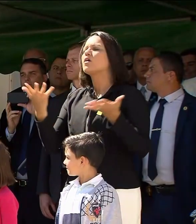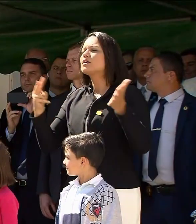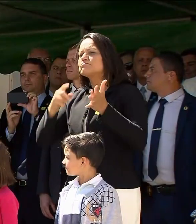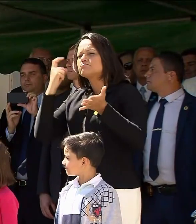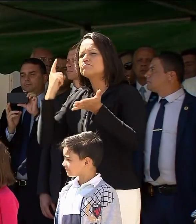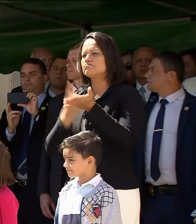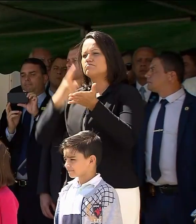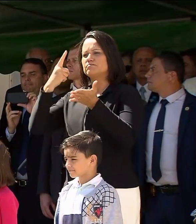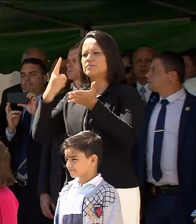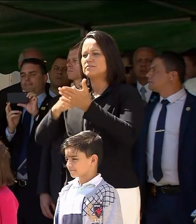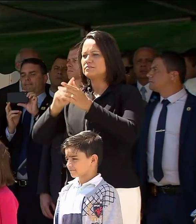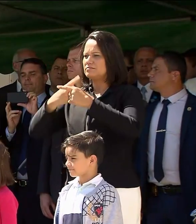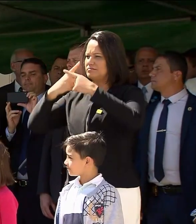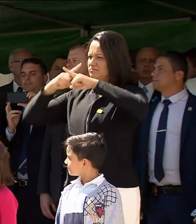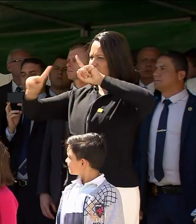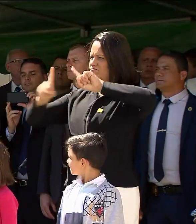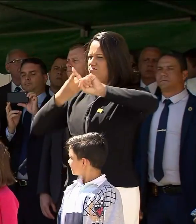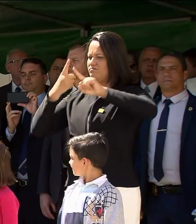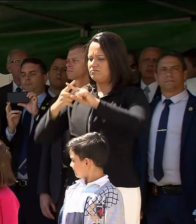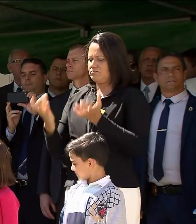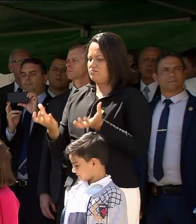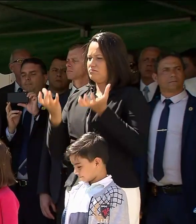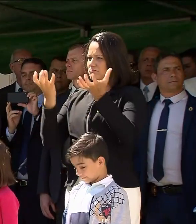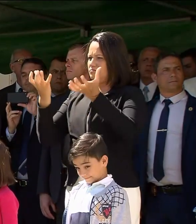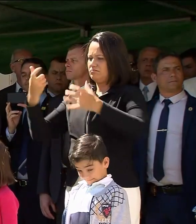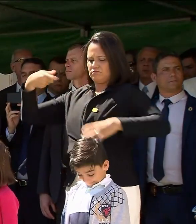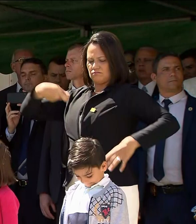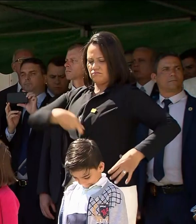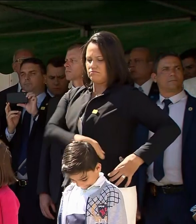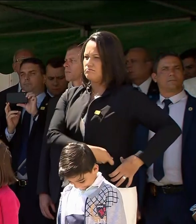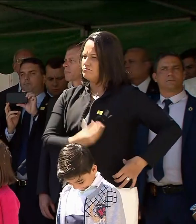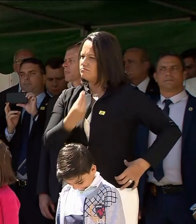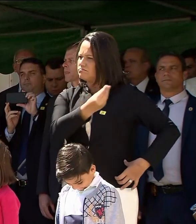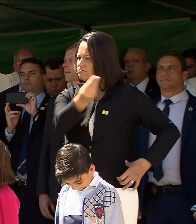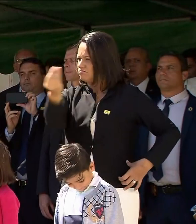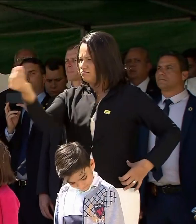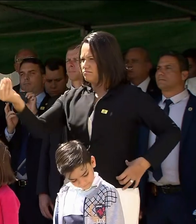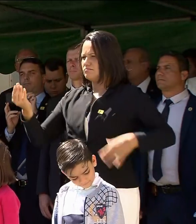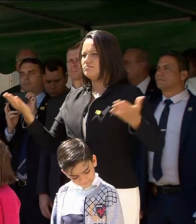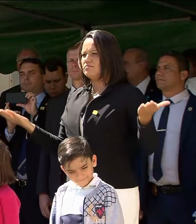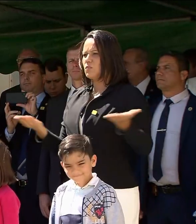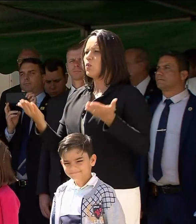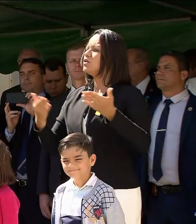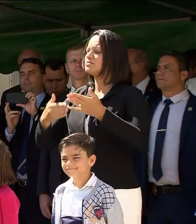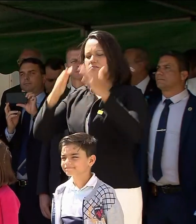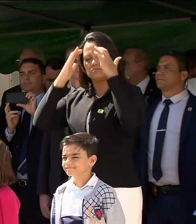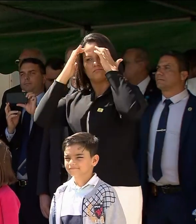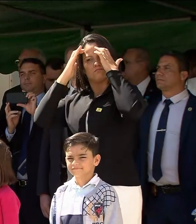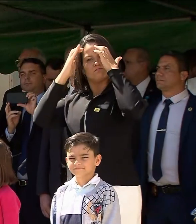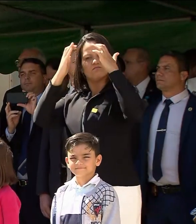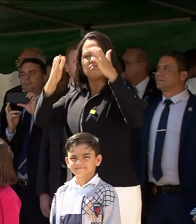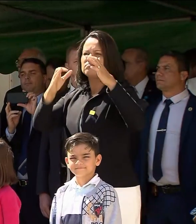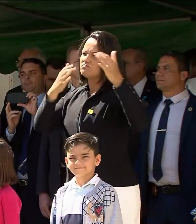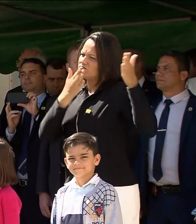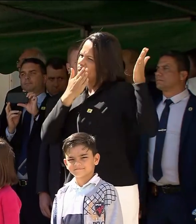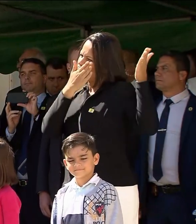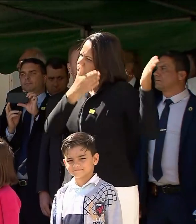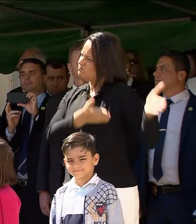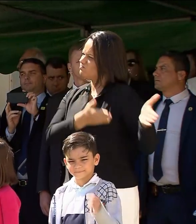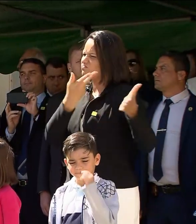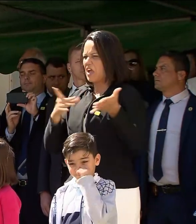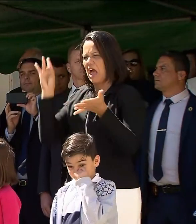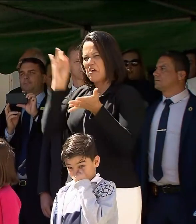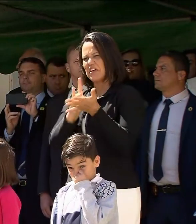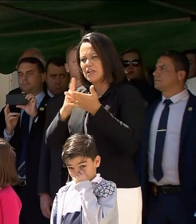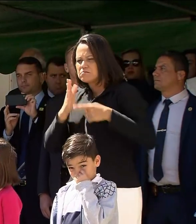que hoje vocês recebem, onde se cultua a lealdade, a verdade e a